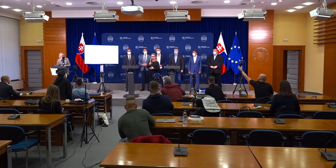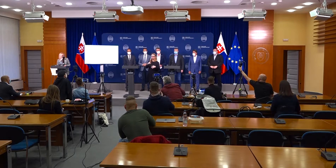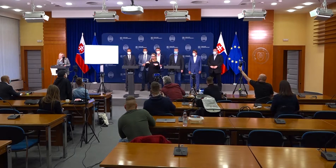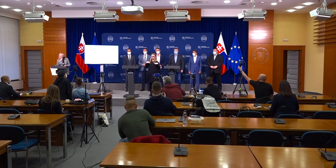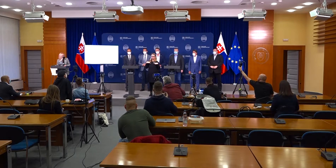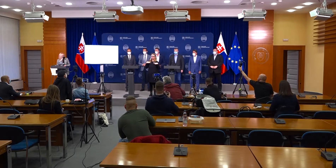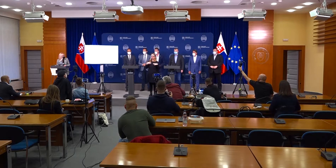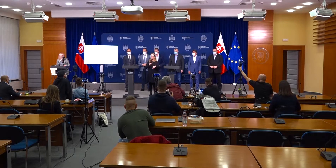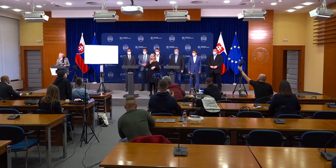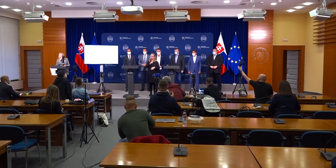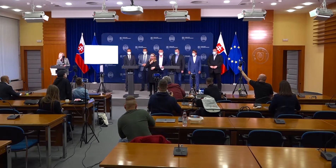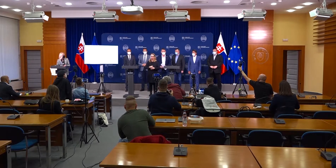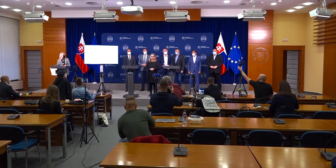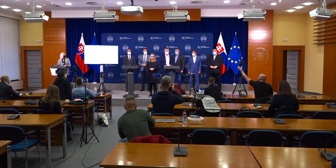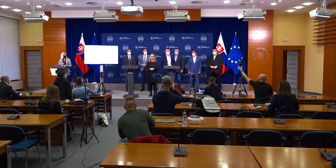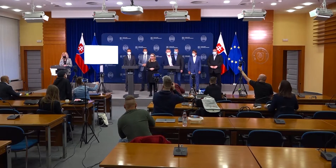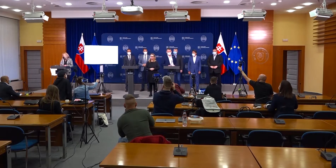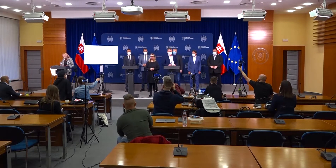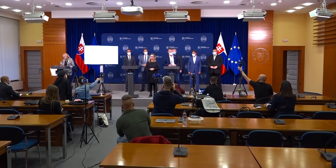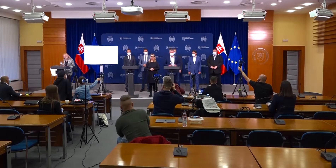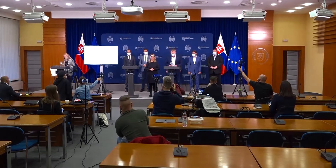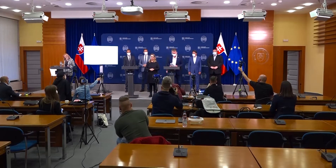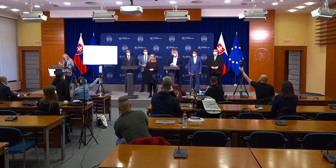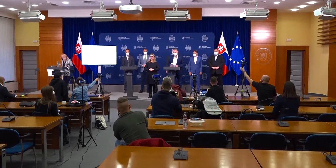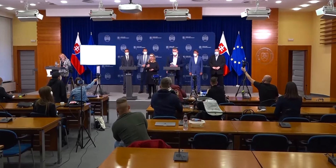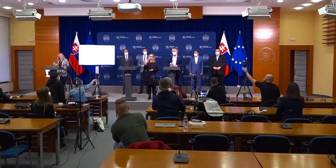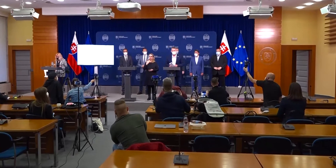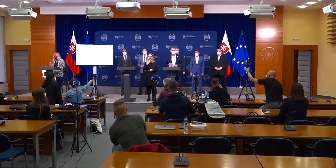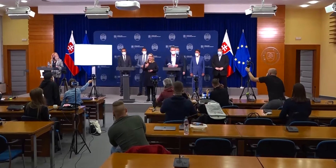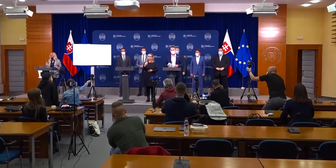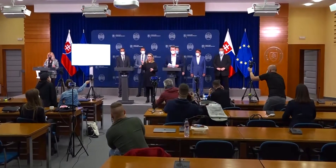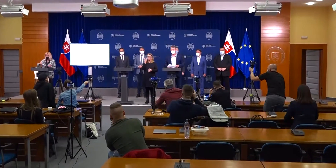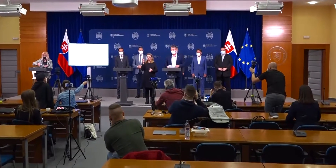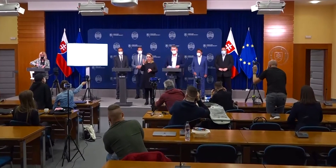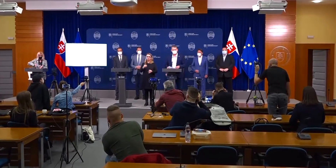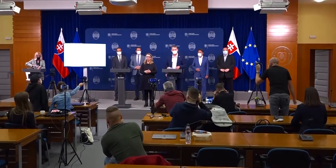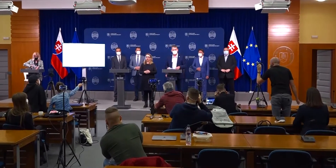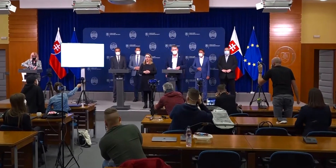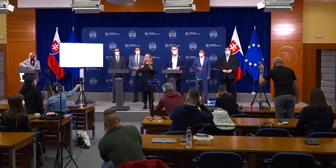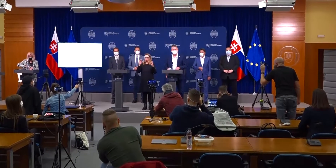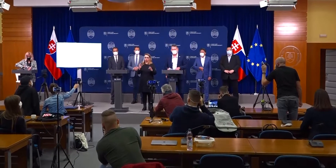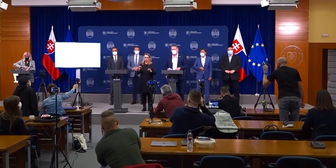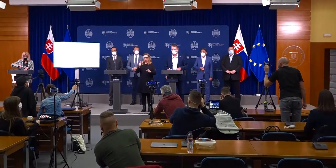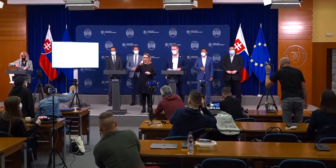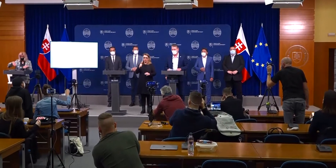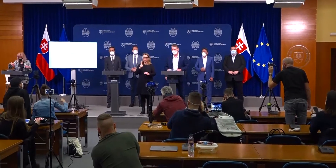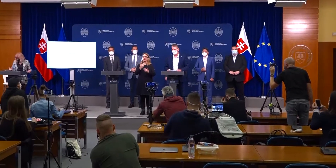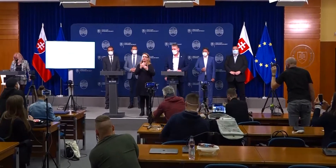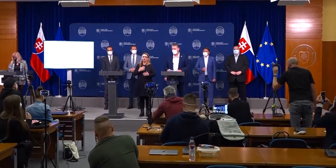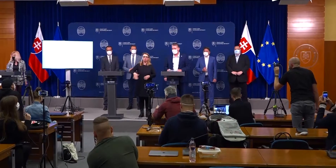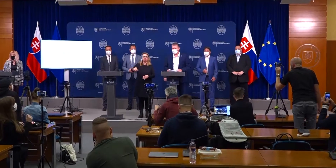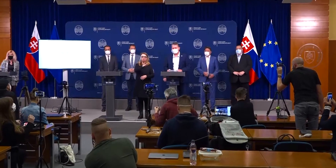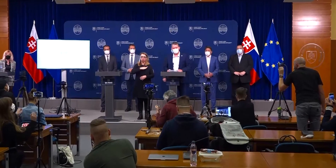Romanovi Mikulcovi. Nech sa páči. Ďakujem pekne. Dobrý deň, právim dámy a páni. Ďakujem, že ste počkali.